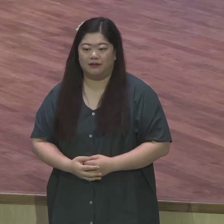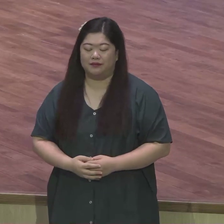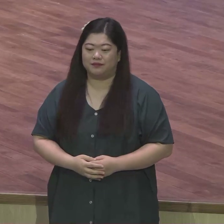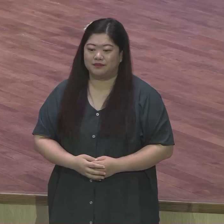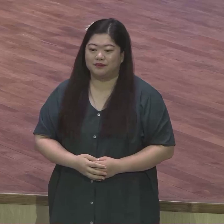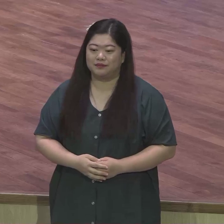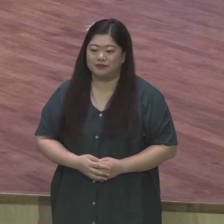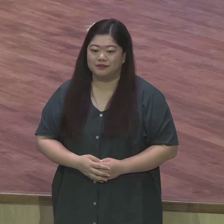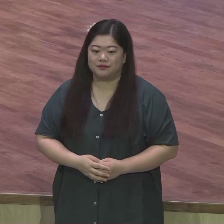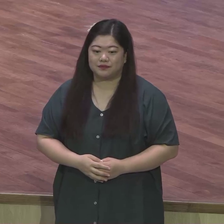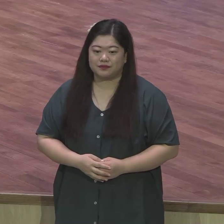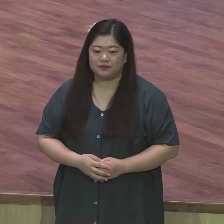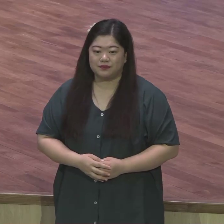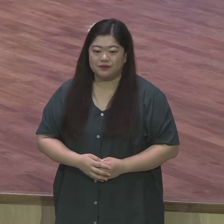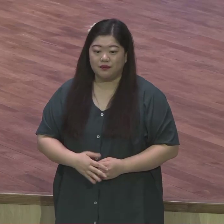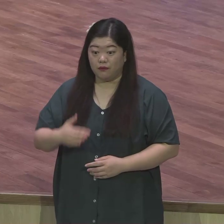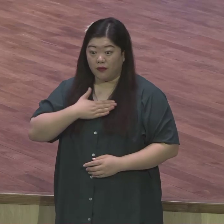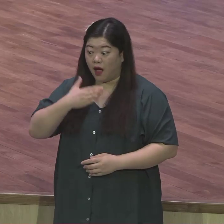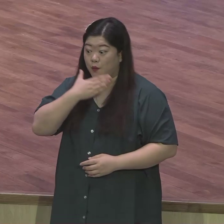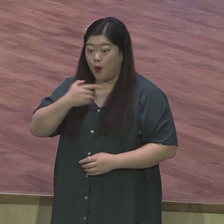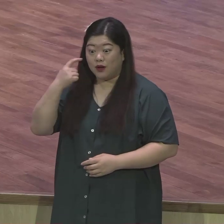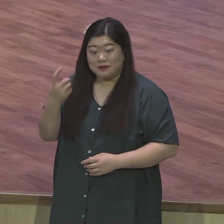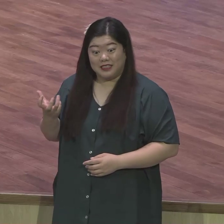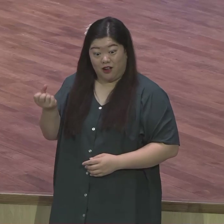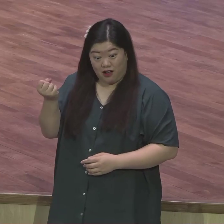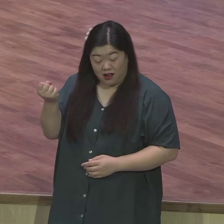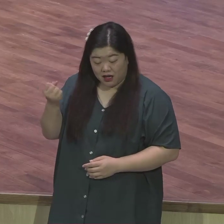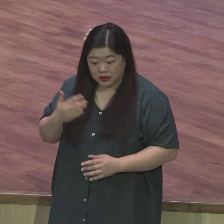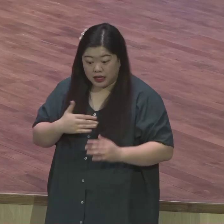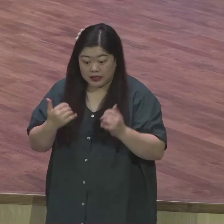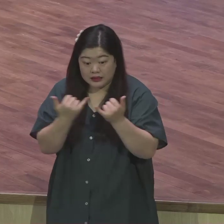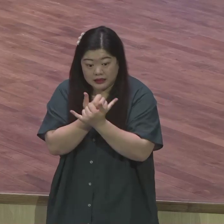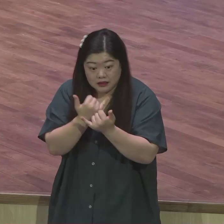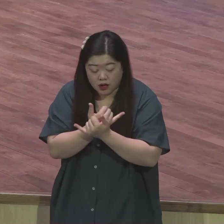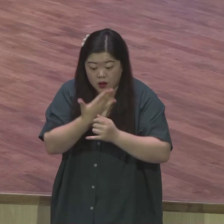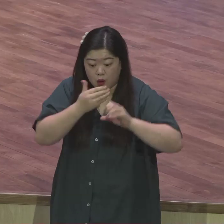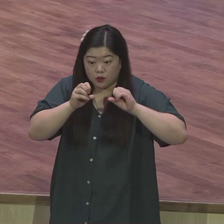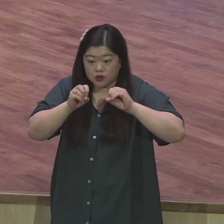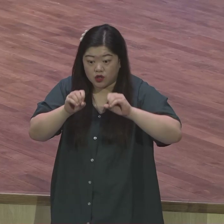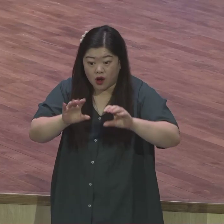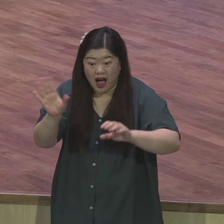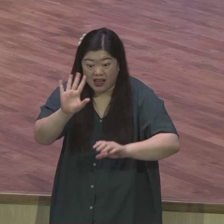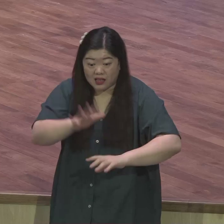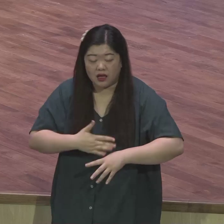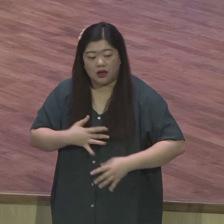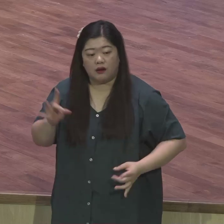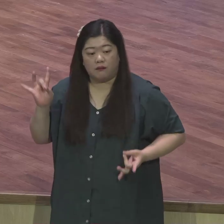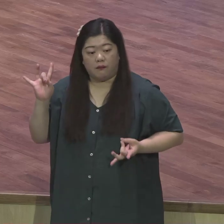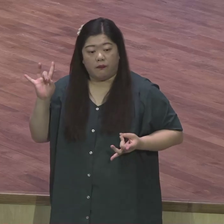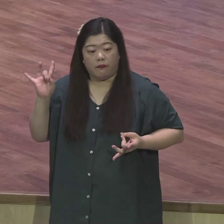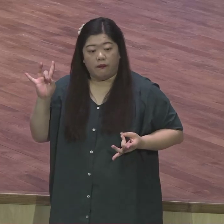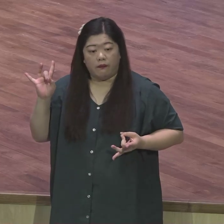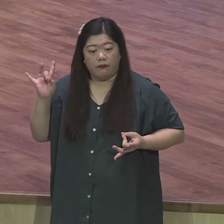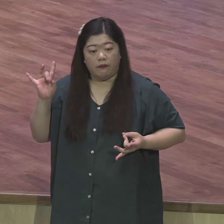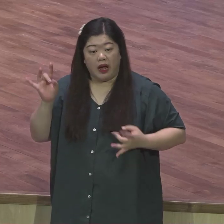자기 동족 자기 가족을 구원하는 이 일에 세임받지 못하면 불신자보다 더 악하다 그래요